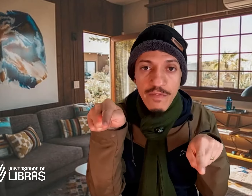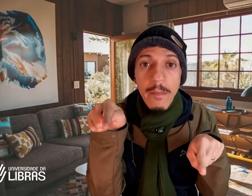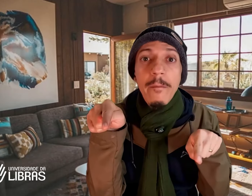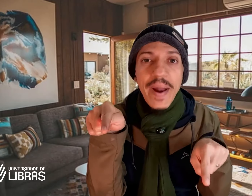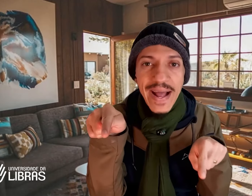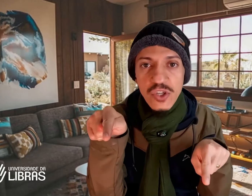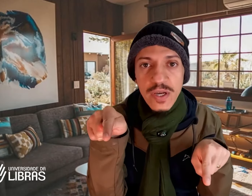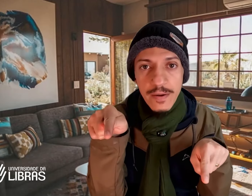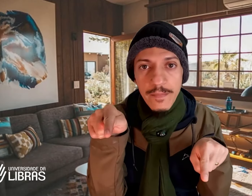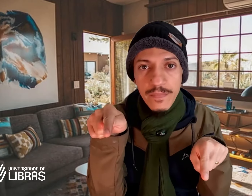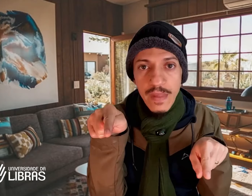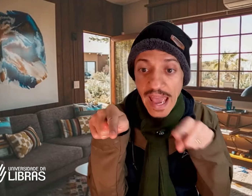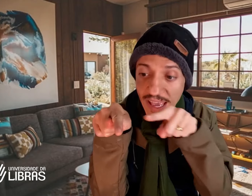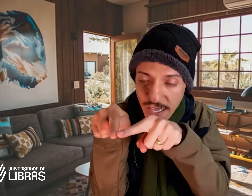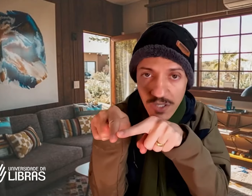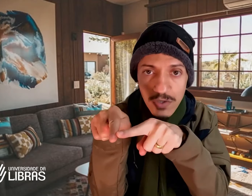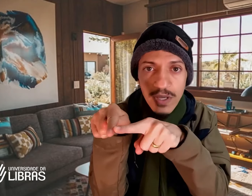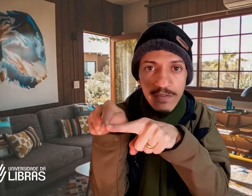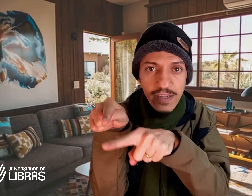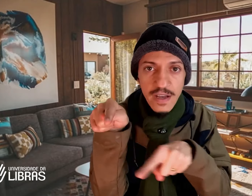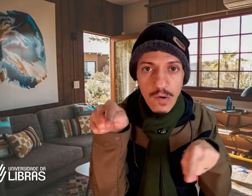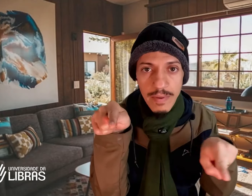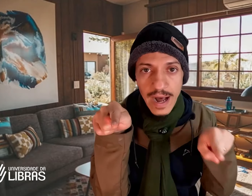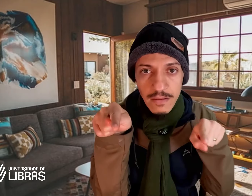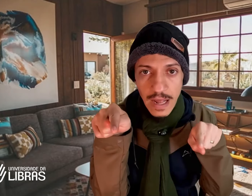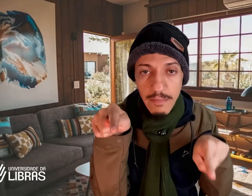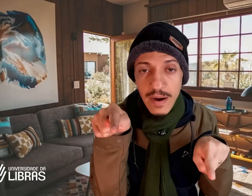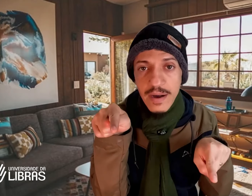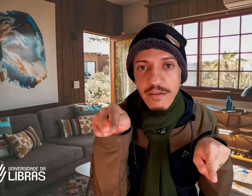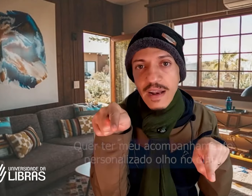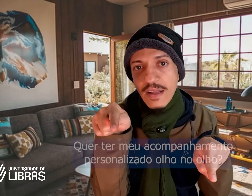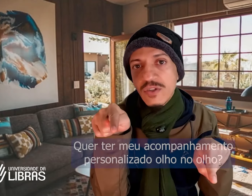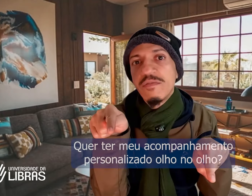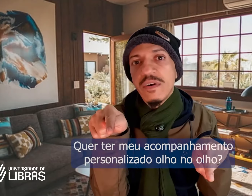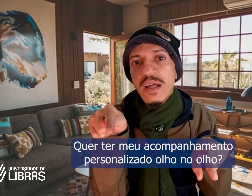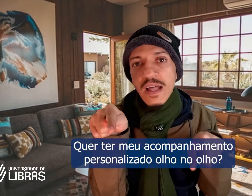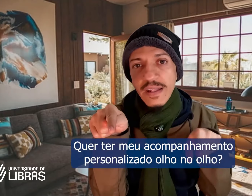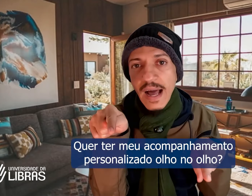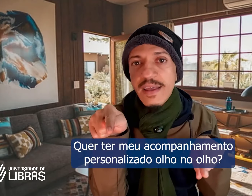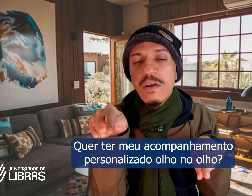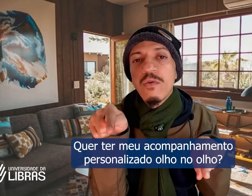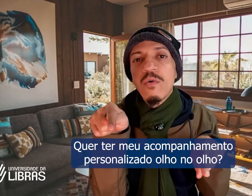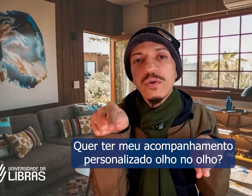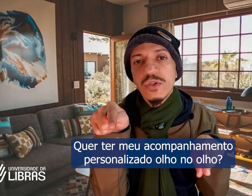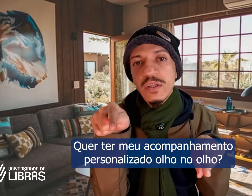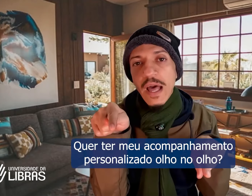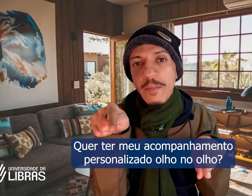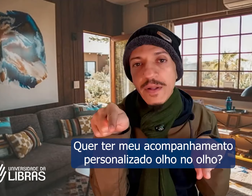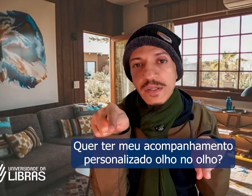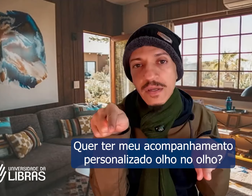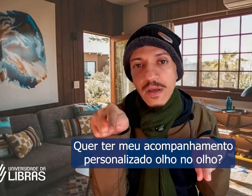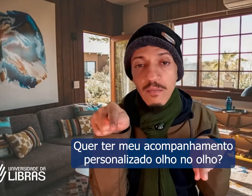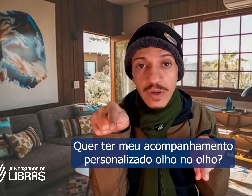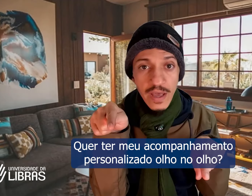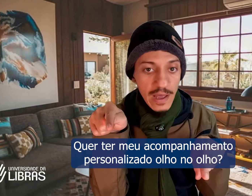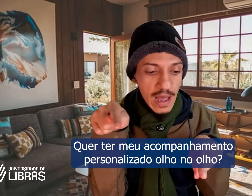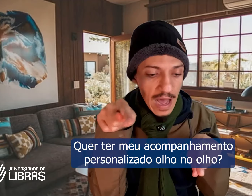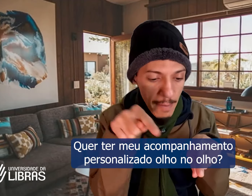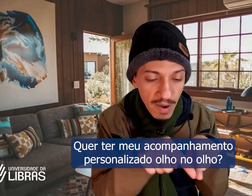prática. É isso que vai ser cobrado na banca avaliativa daquele concurso de intérpretes. Porque a banca